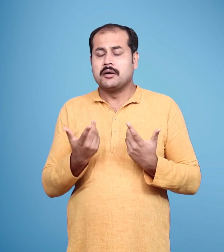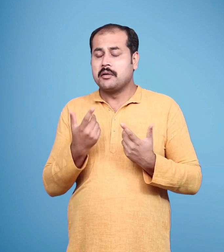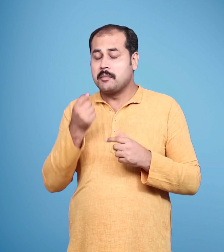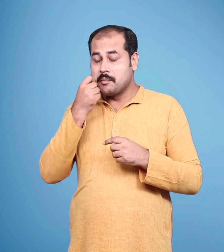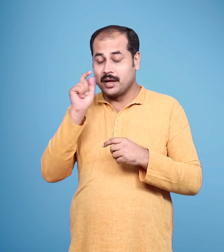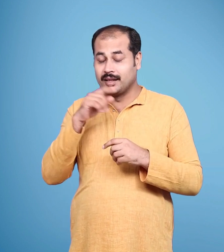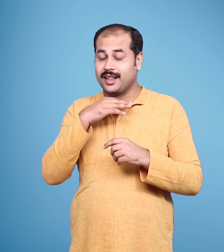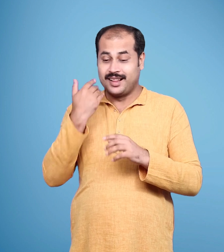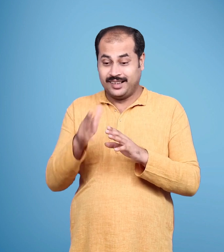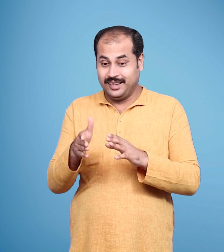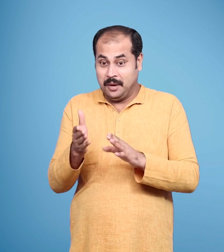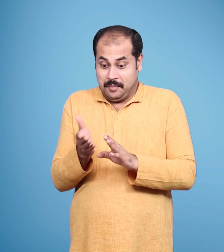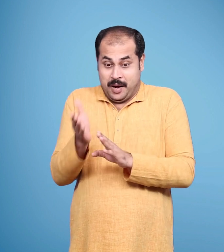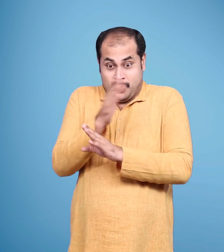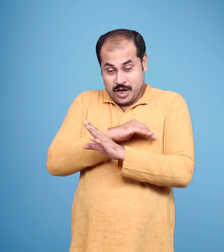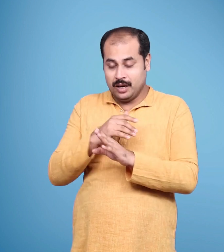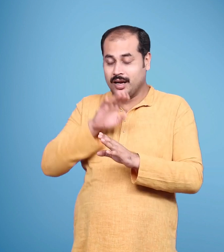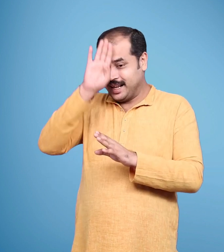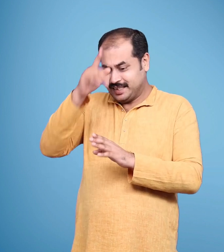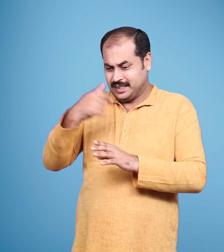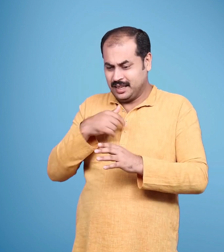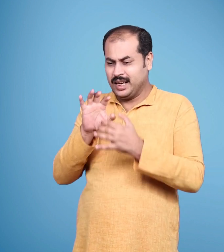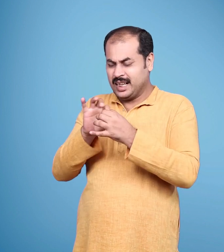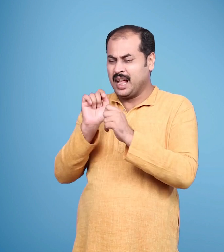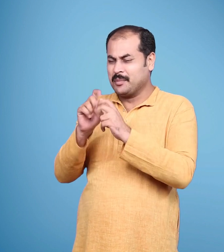उन्होंने मेरे लिए कोई संधीश दिया भरत ने मा से पूछा